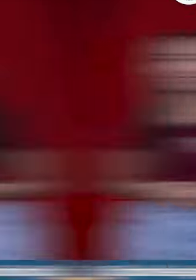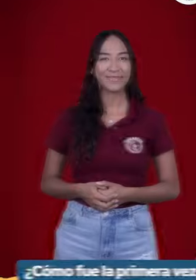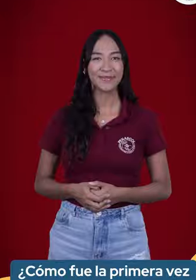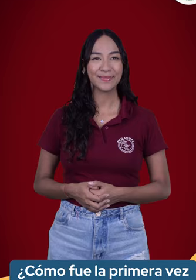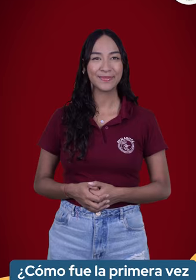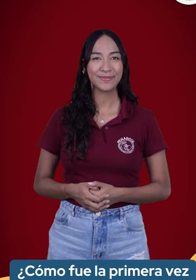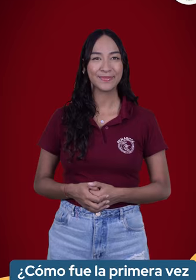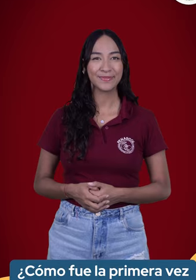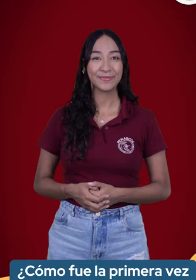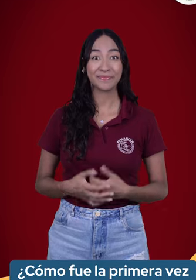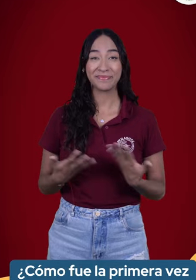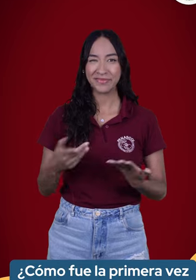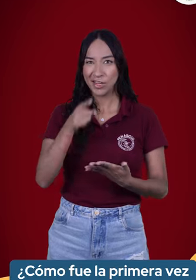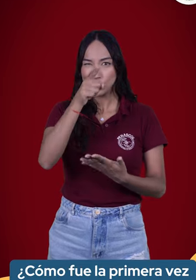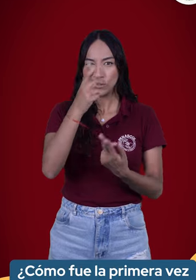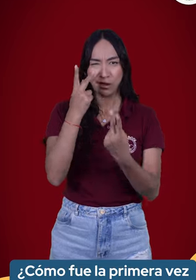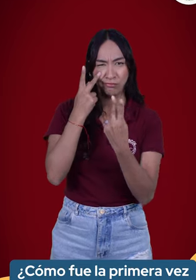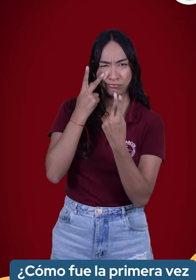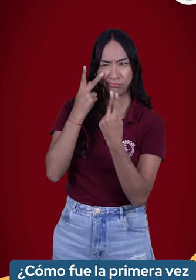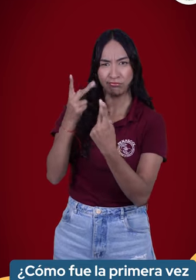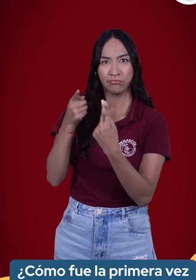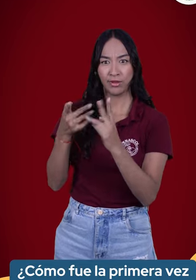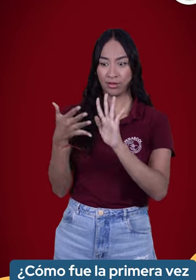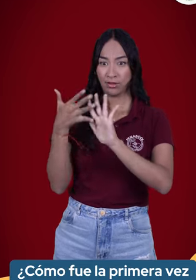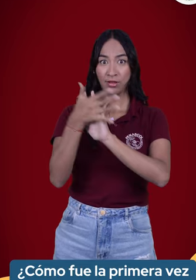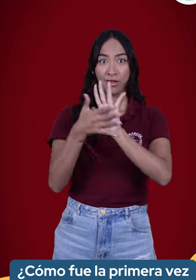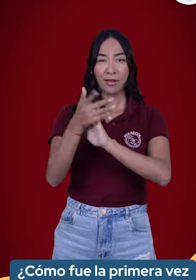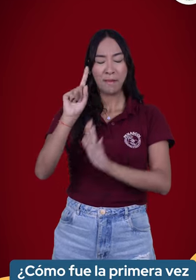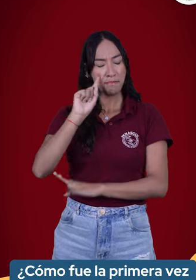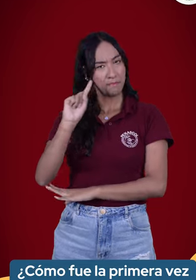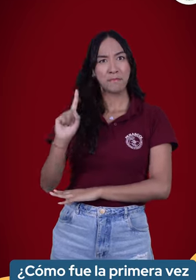¿Cómo fue la primera vez que te acercaste a la lengua de señas colombiana?